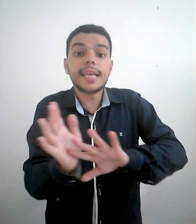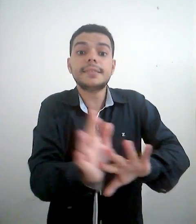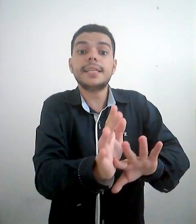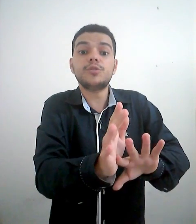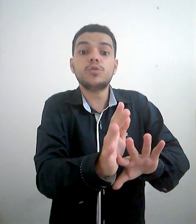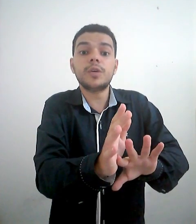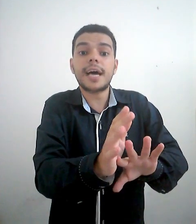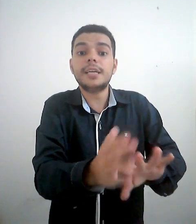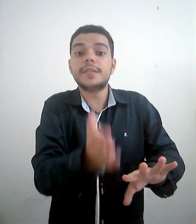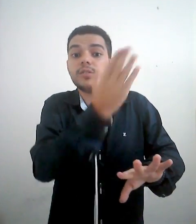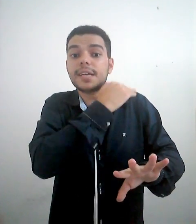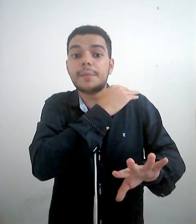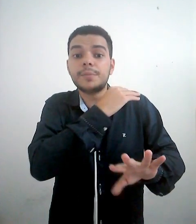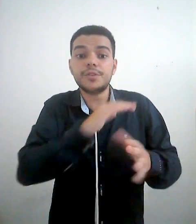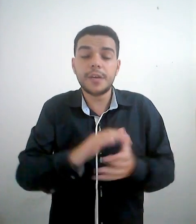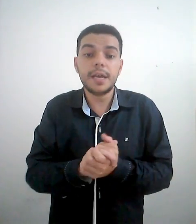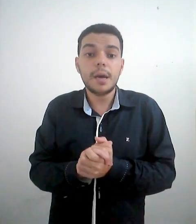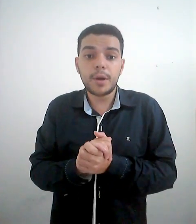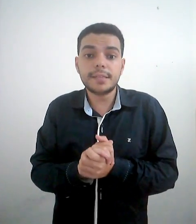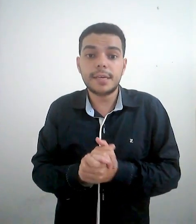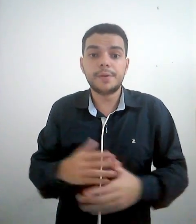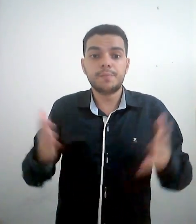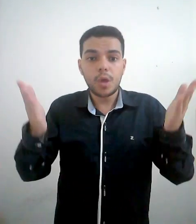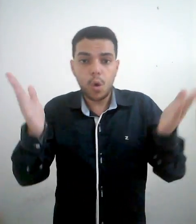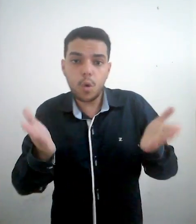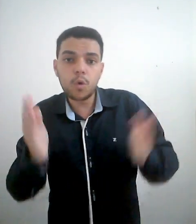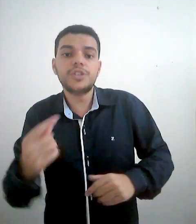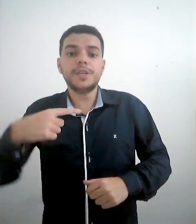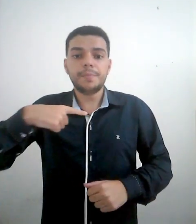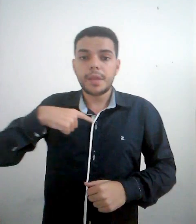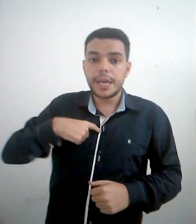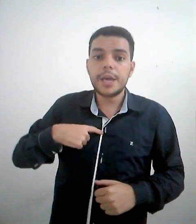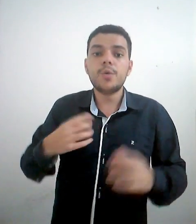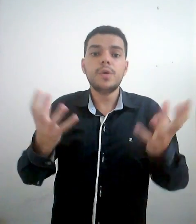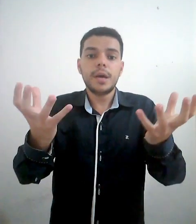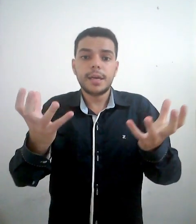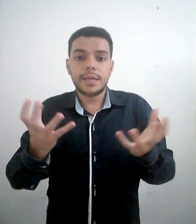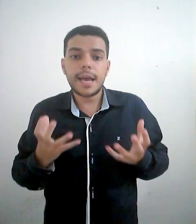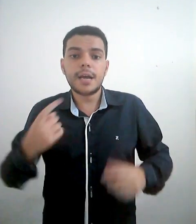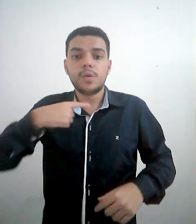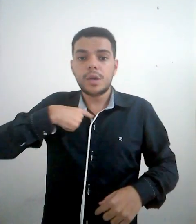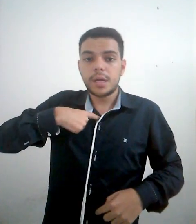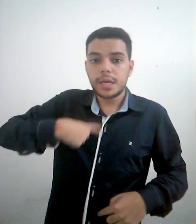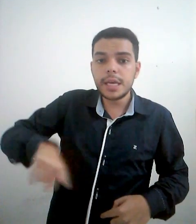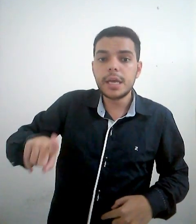esquecer da estrutura das línguas que nós acabamos de ver. Por exemplo, hoje eu quero ir